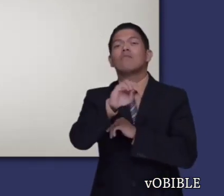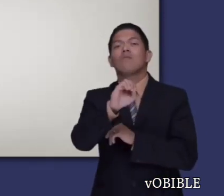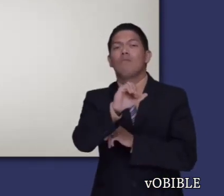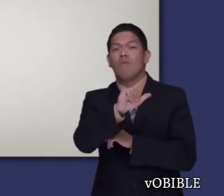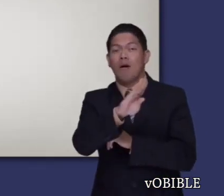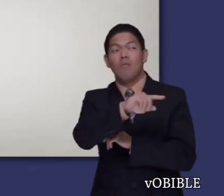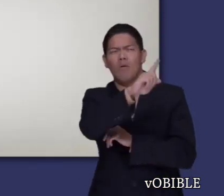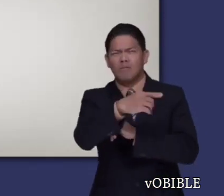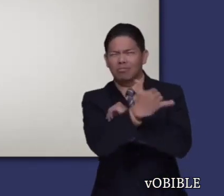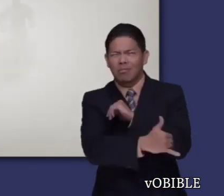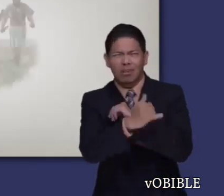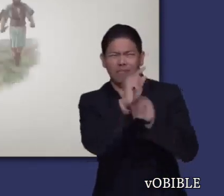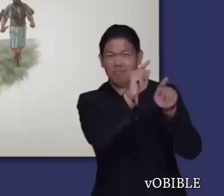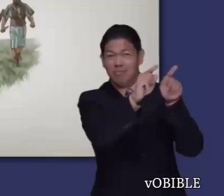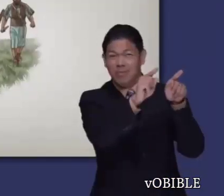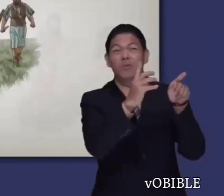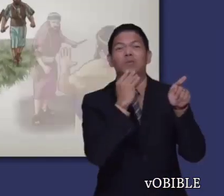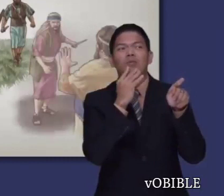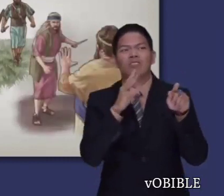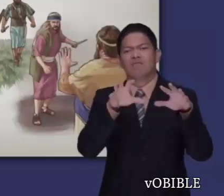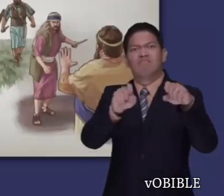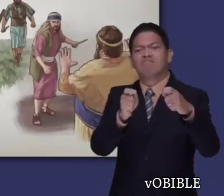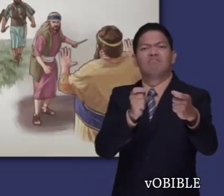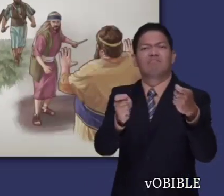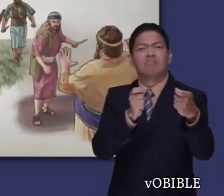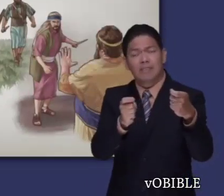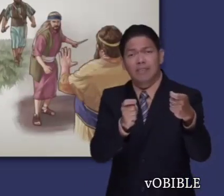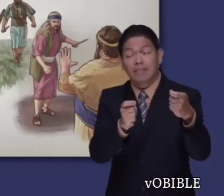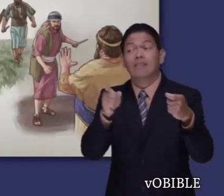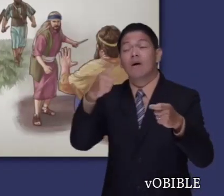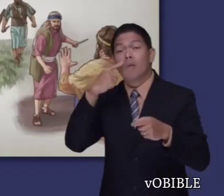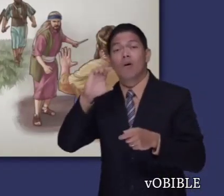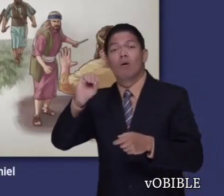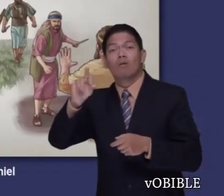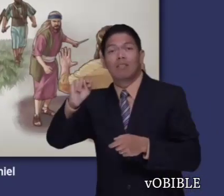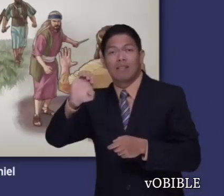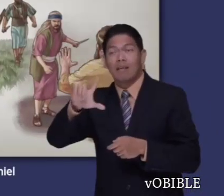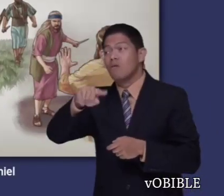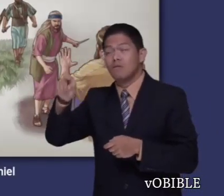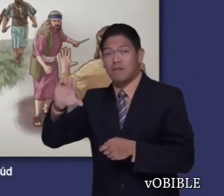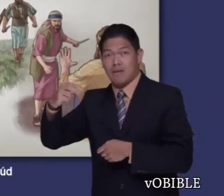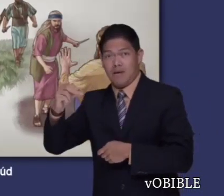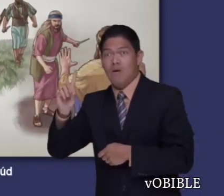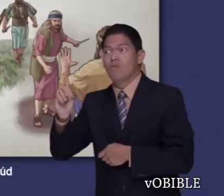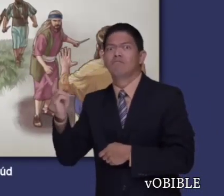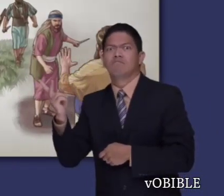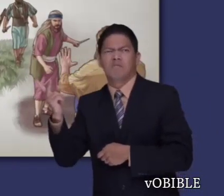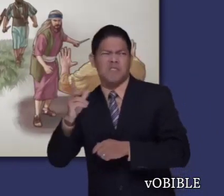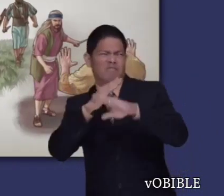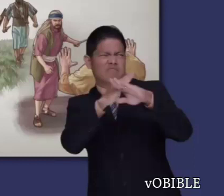En el capítulo 3, los jueces Otniel y Eud liberan a los israelitas, que en esos momentos sirven a los reyes de